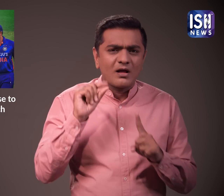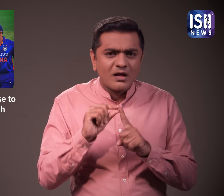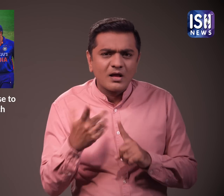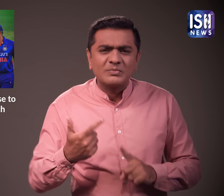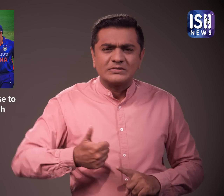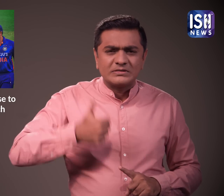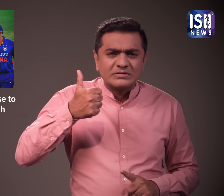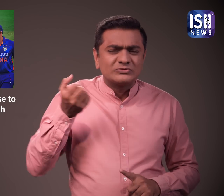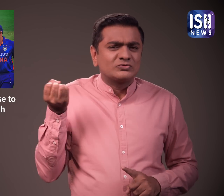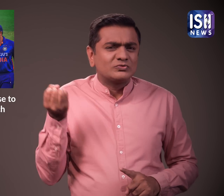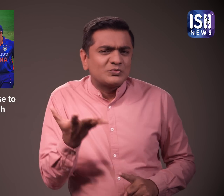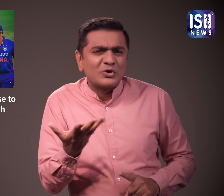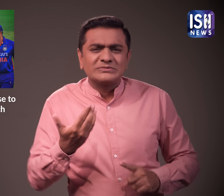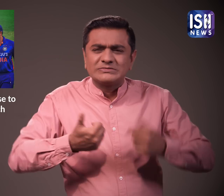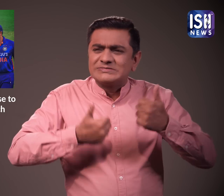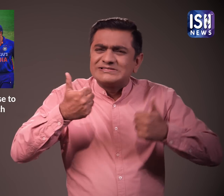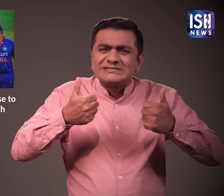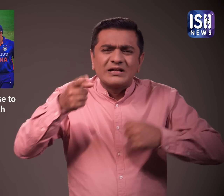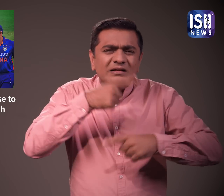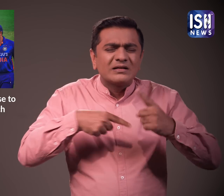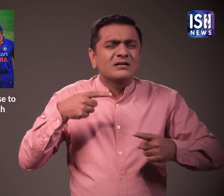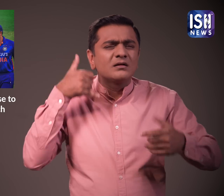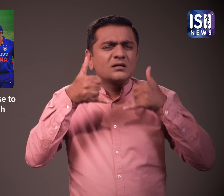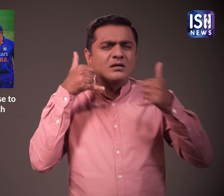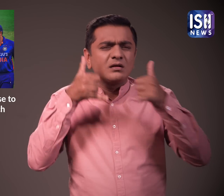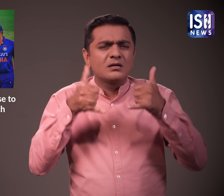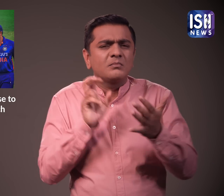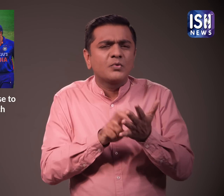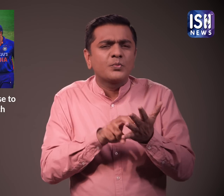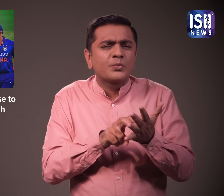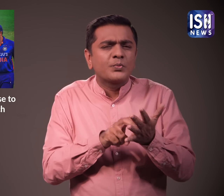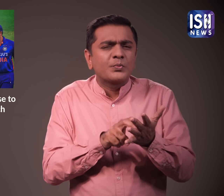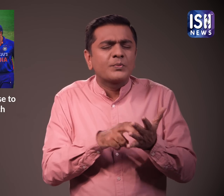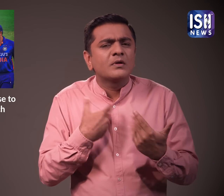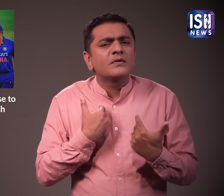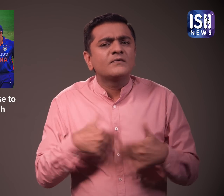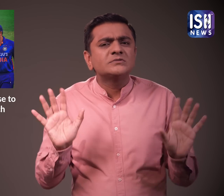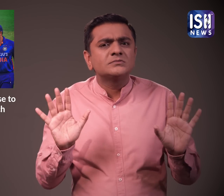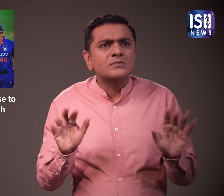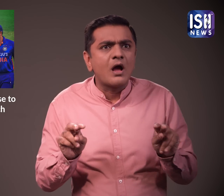VIP, प्रयोजग, अंतराश्चर क्रिकेट समोह ने पहले से ही अपने होटेल के कमरे बुक कर लिया है